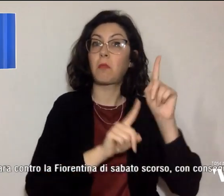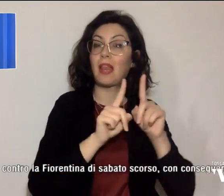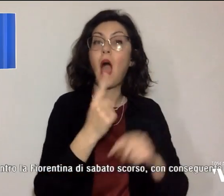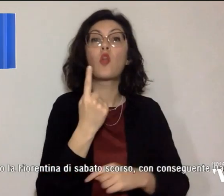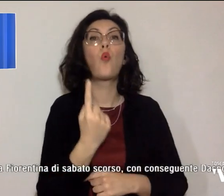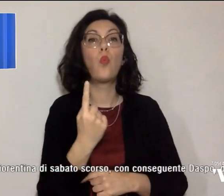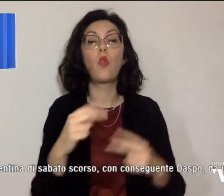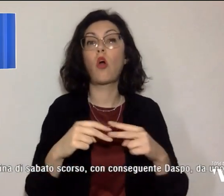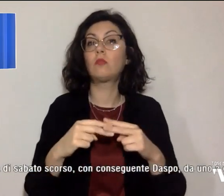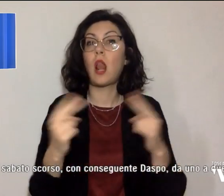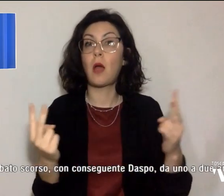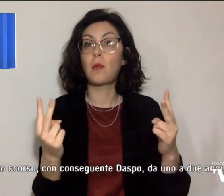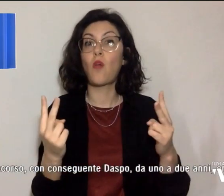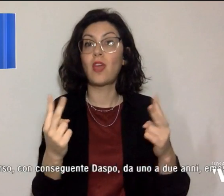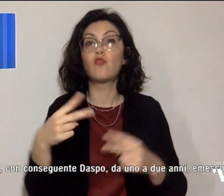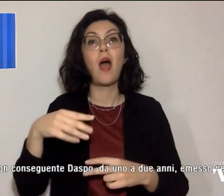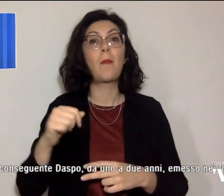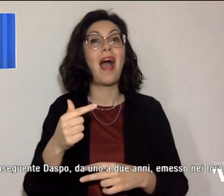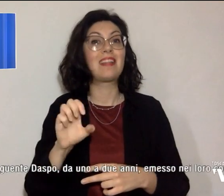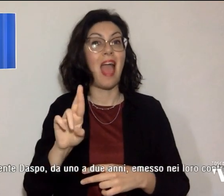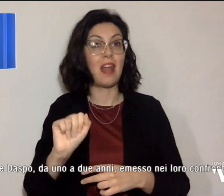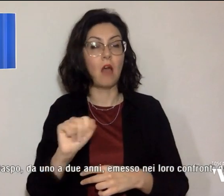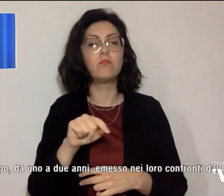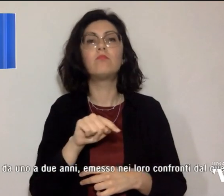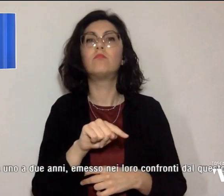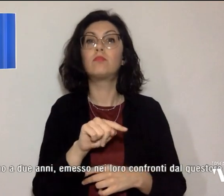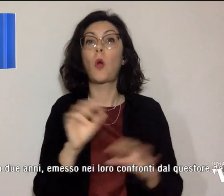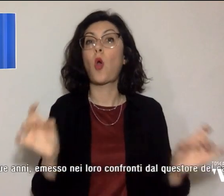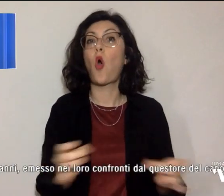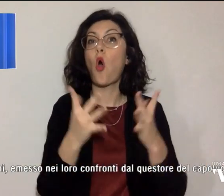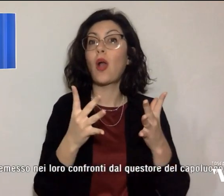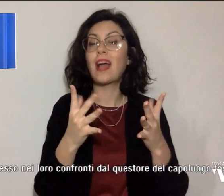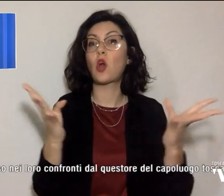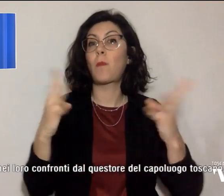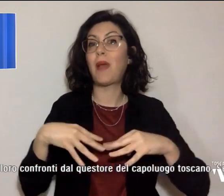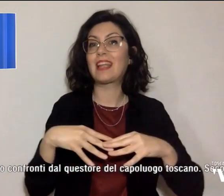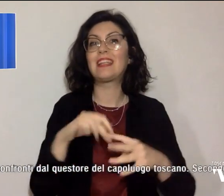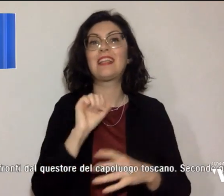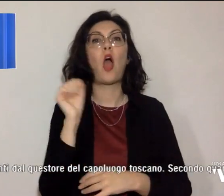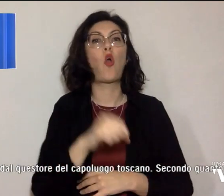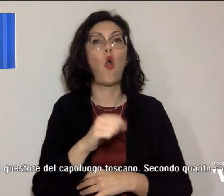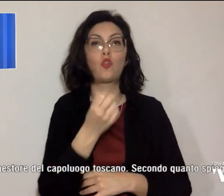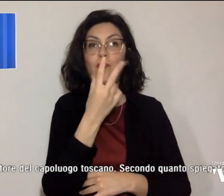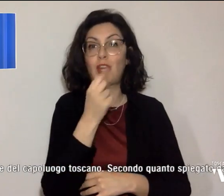provincia di Matera, in occasione della gara contro la Fiorentina di sabato scorso, con